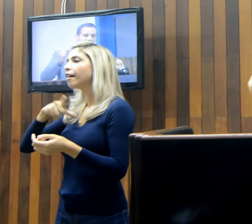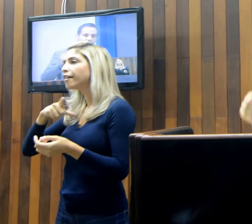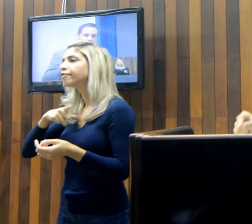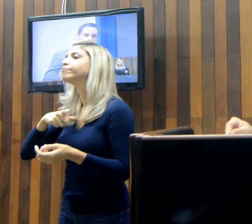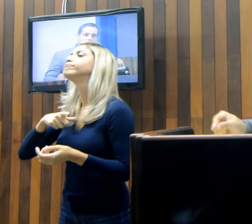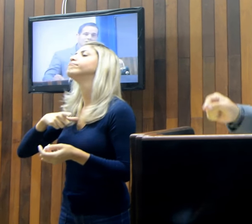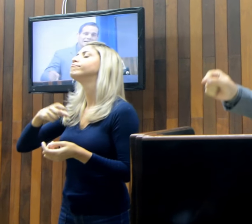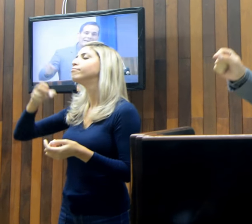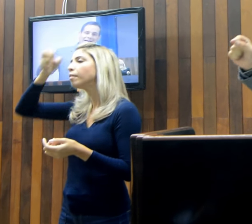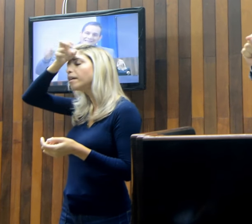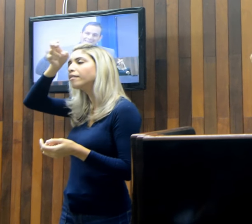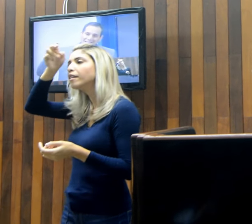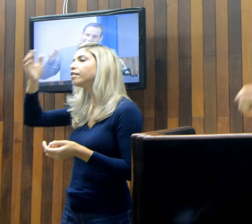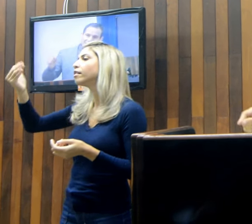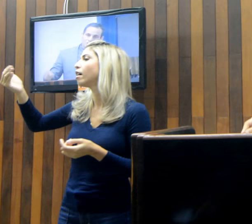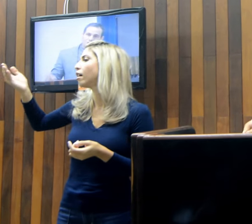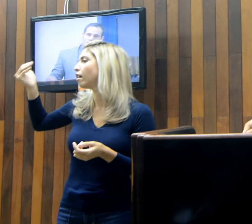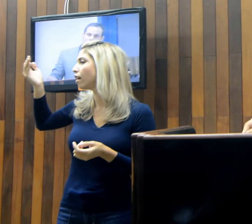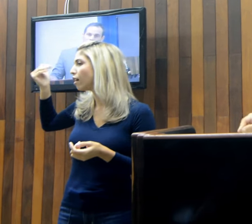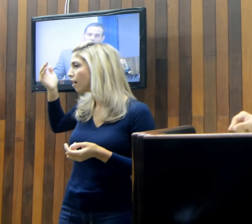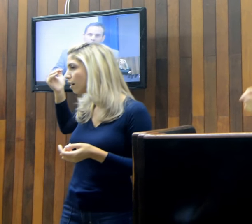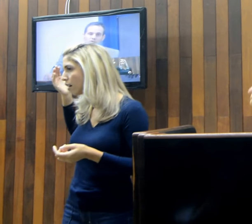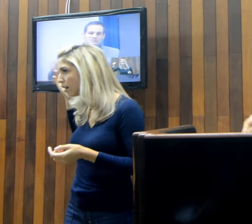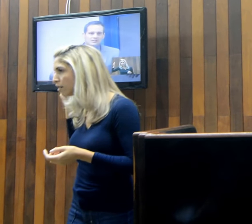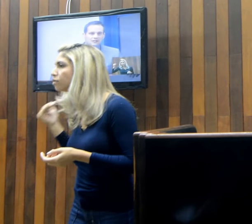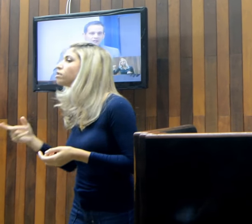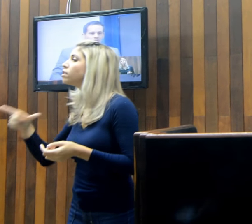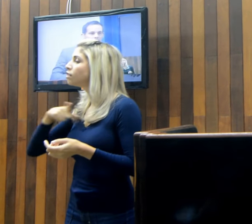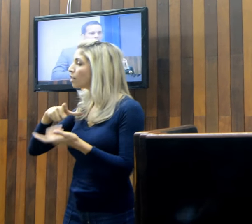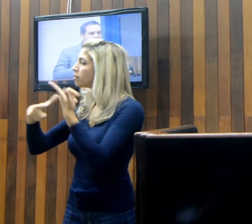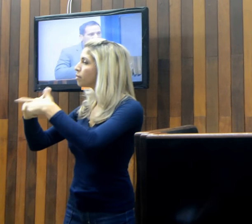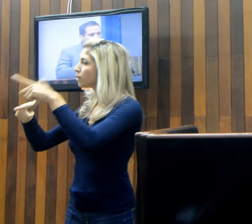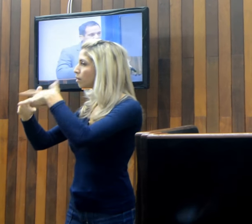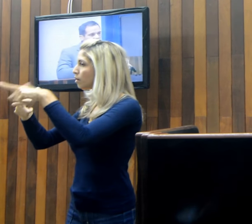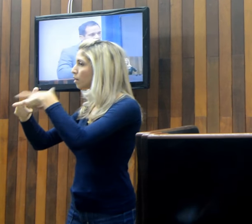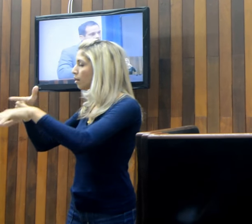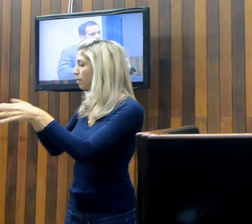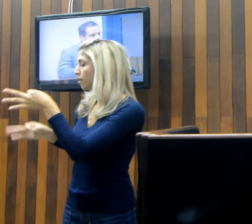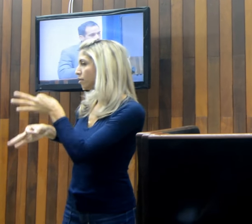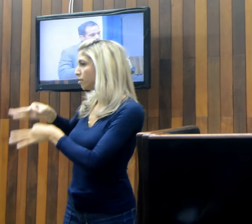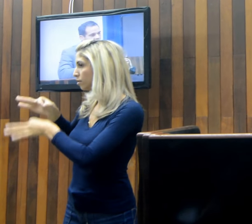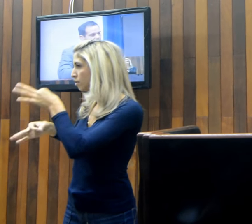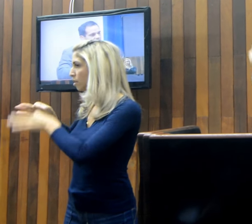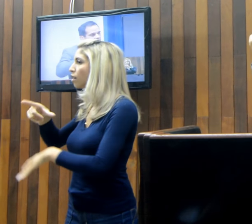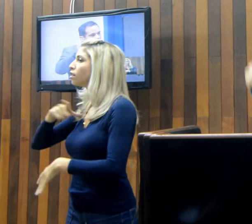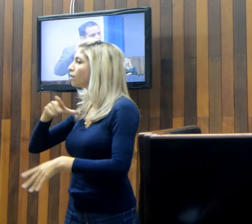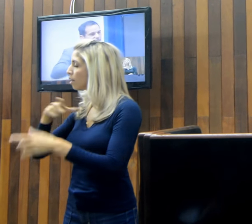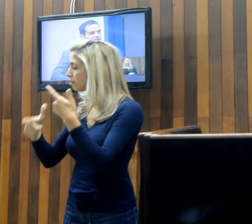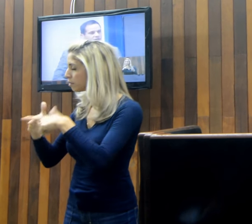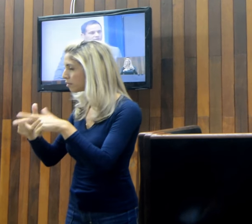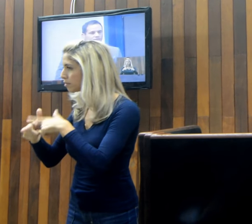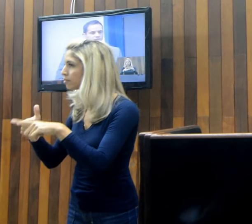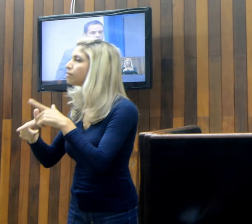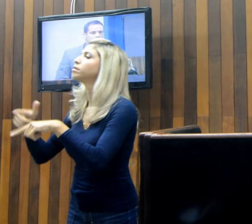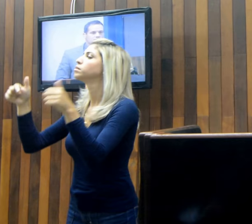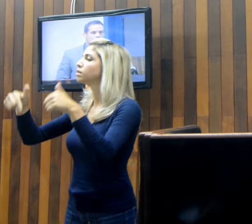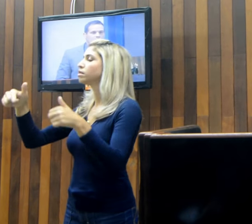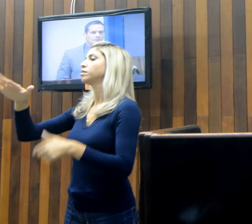-prefeito caçado por ser ficha suja em Cabo Frio.